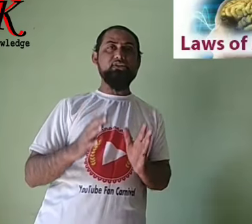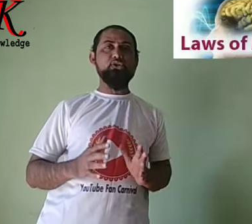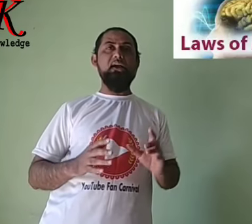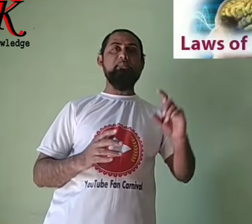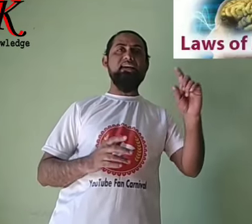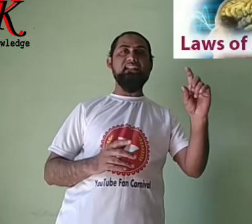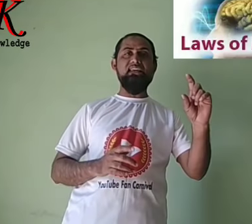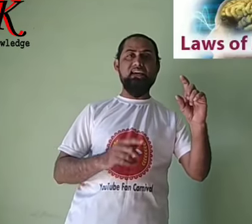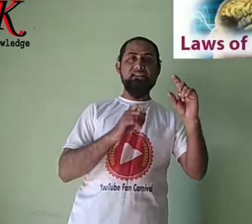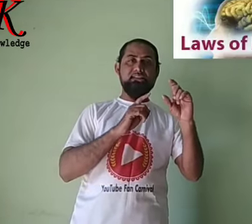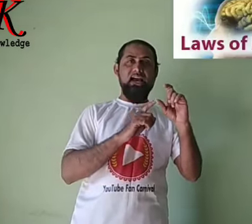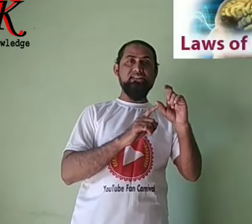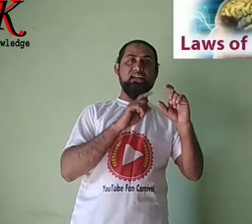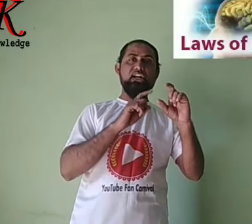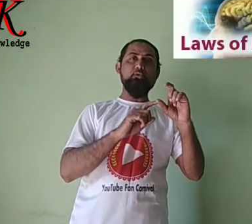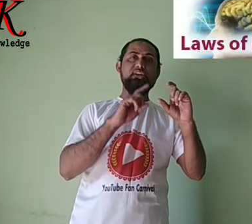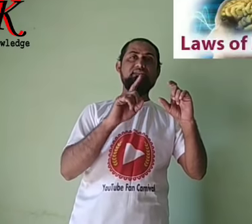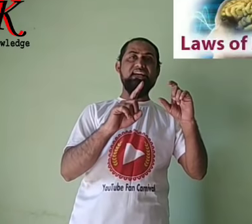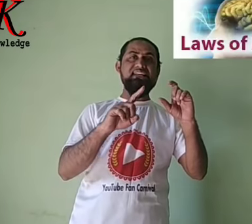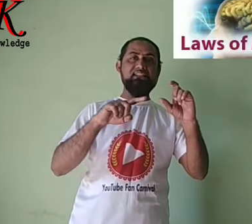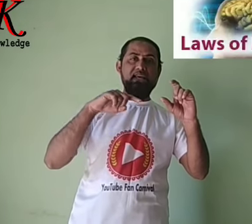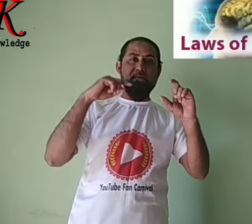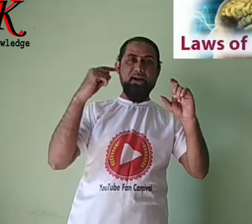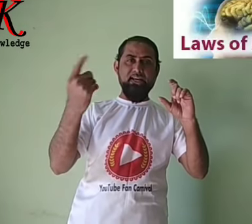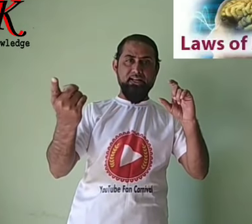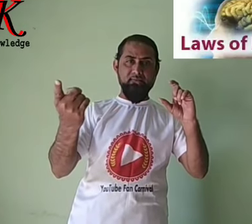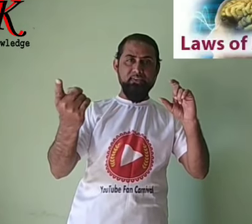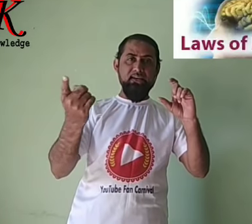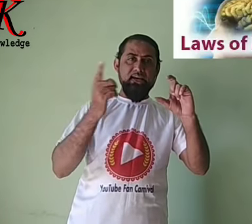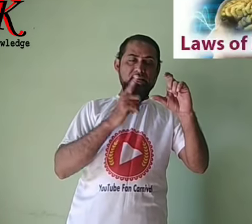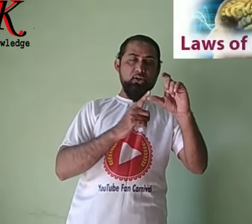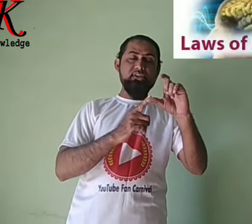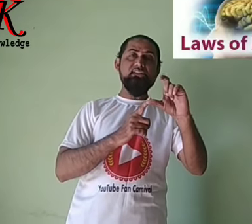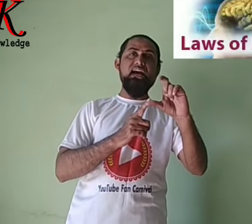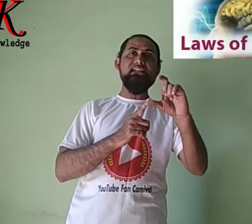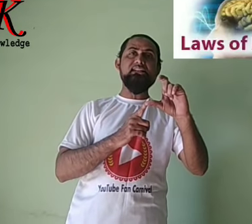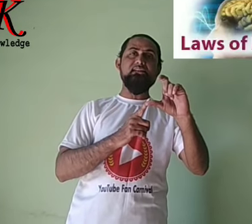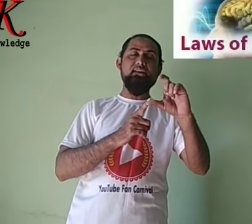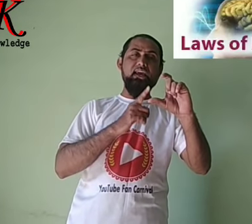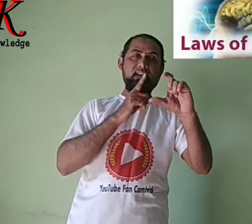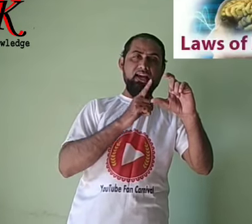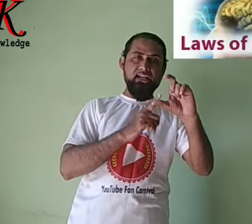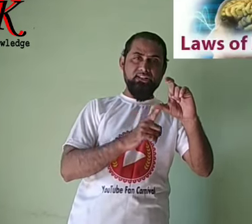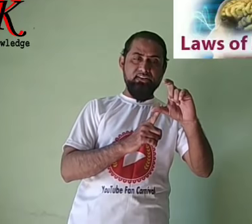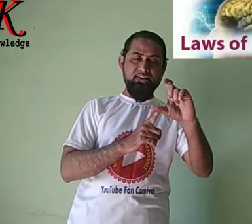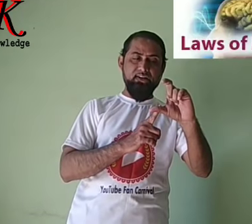उसमें आपने याद किया कि science the contribution of science in medical contribution science in agriculture field